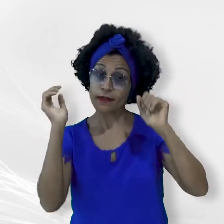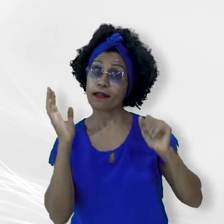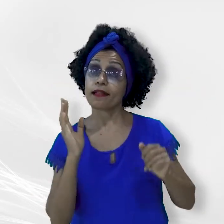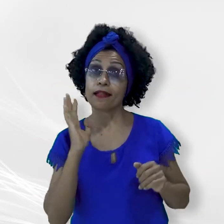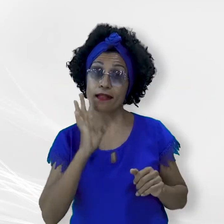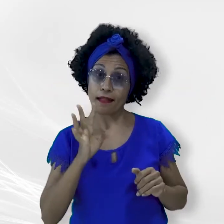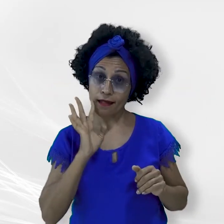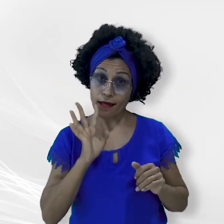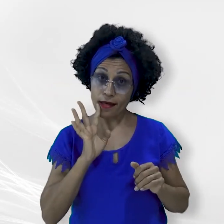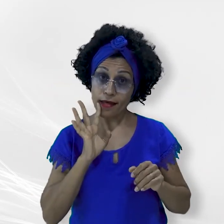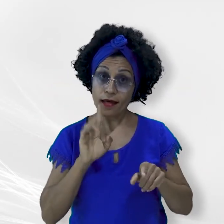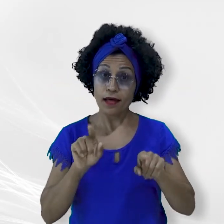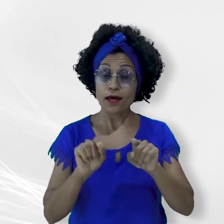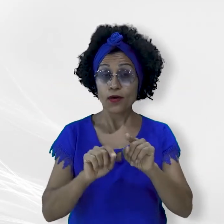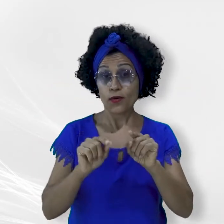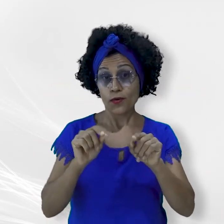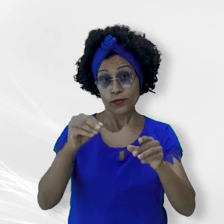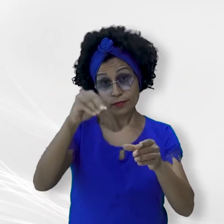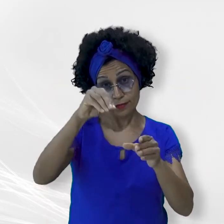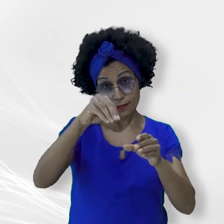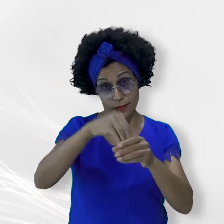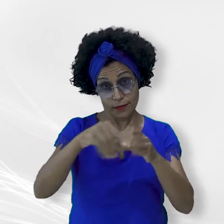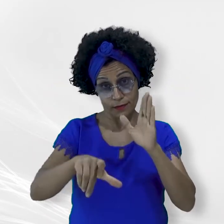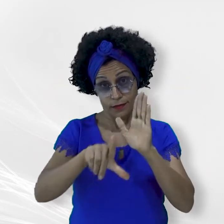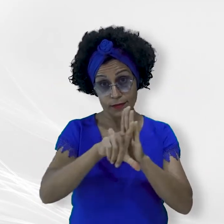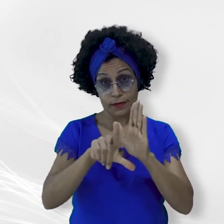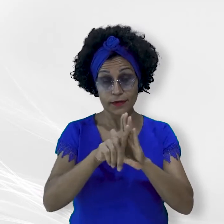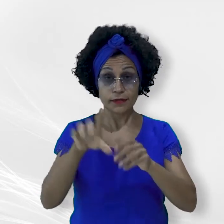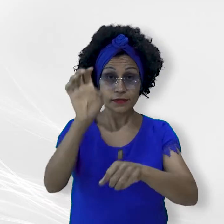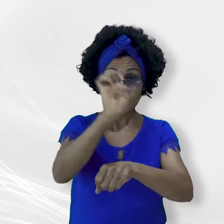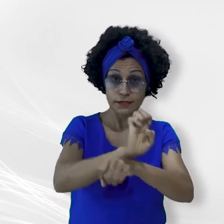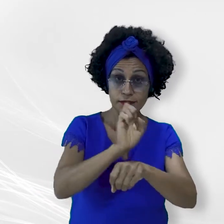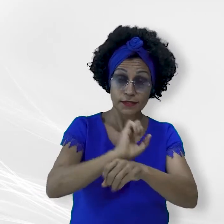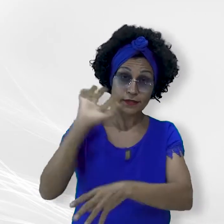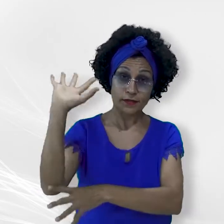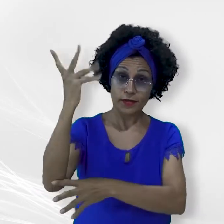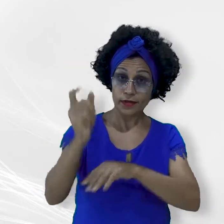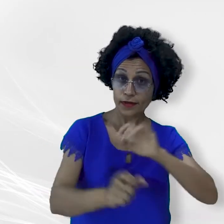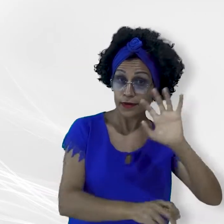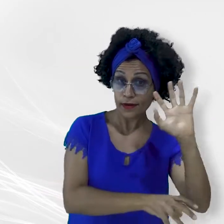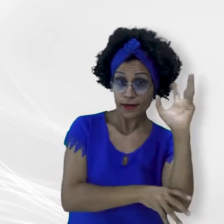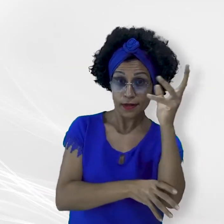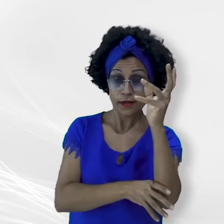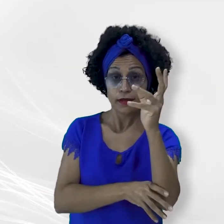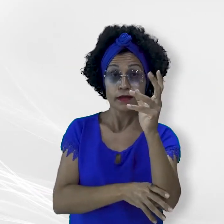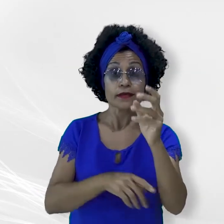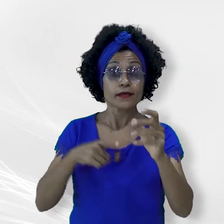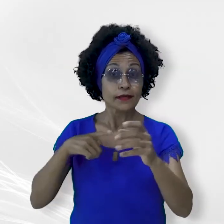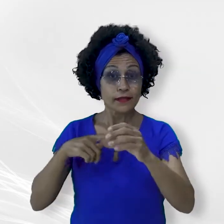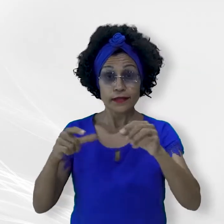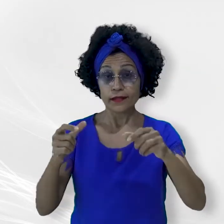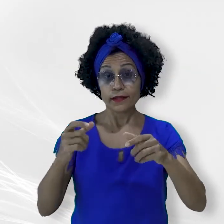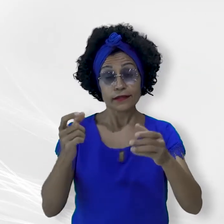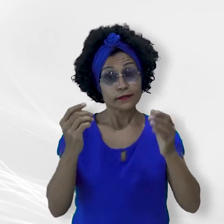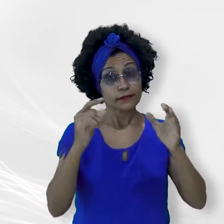dados espaciais disponibilizados pela Secretaria de Estado de Meio Ambiente e demais órgãos que possuem bases de dados ambientais,